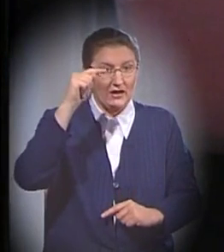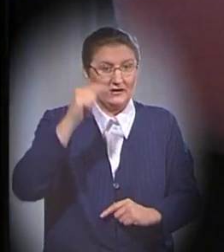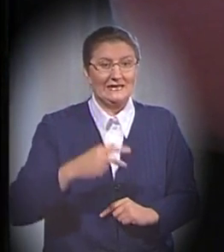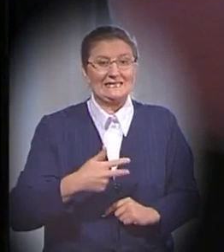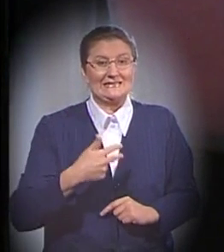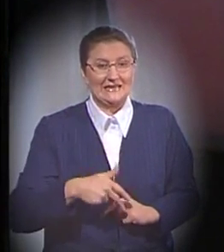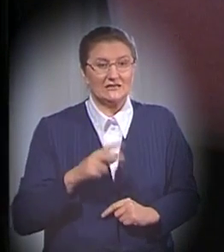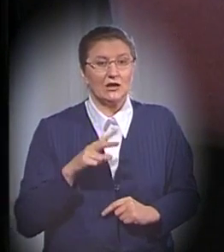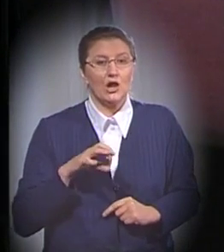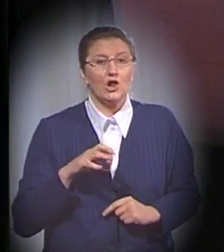локтей.